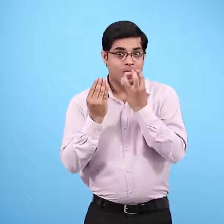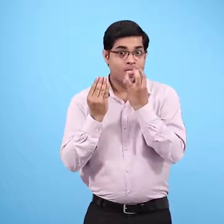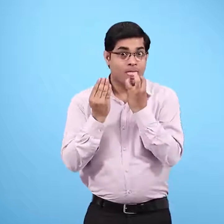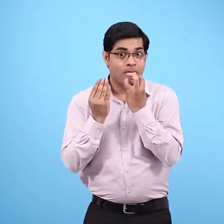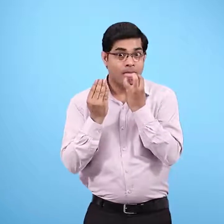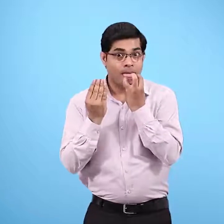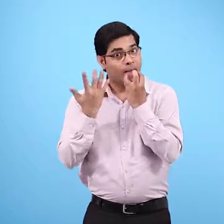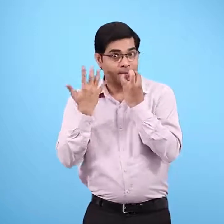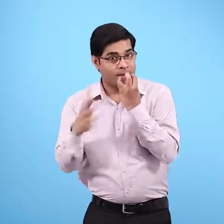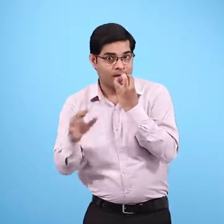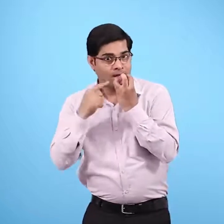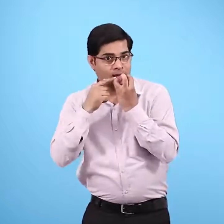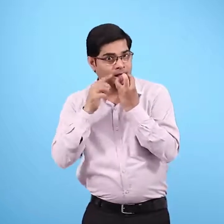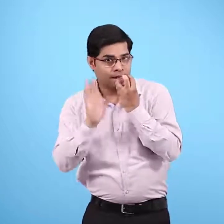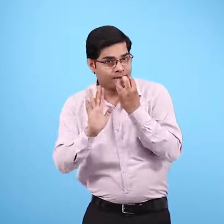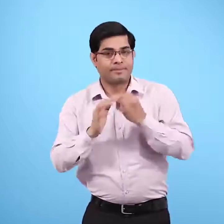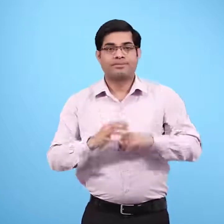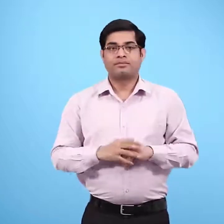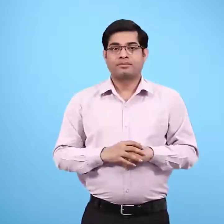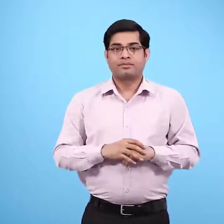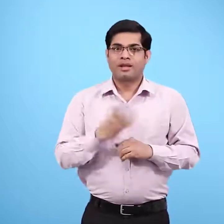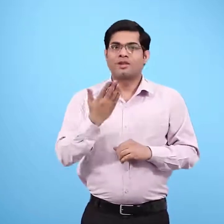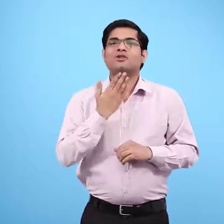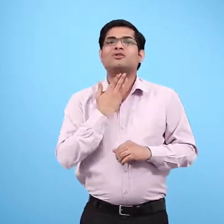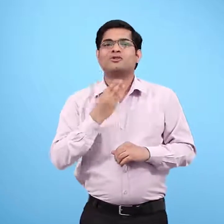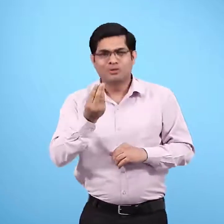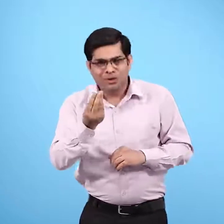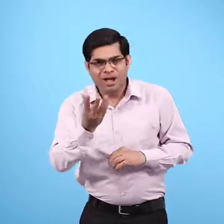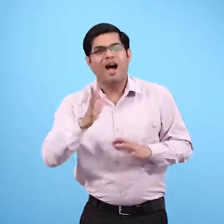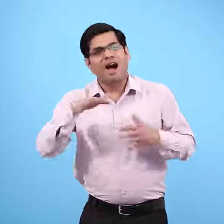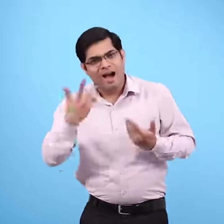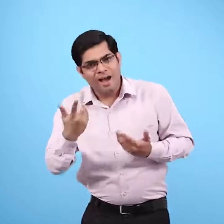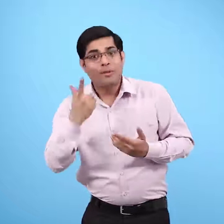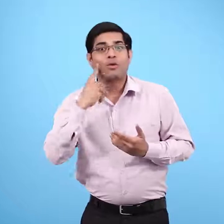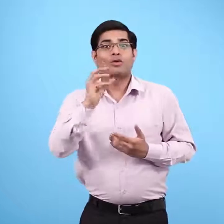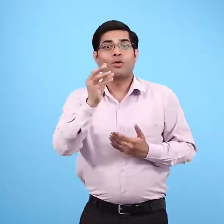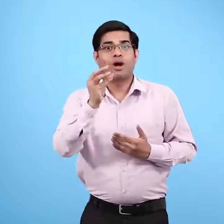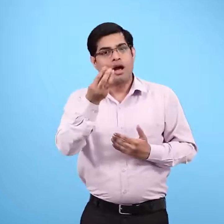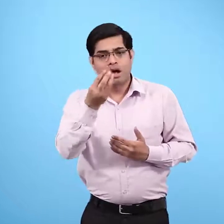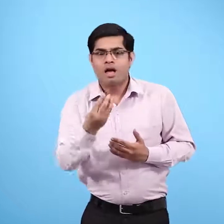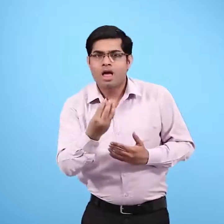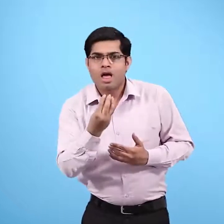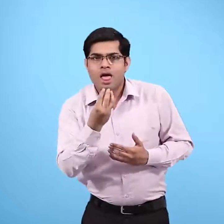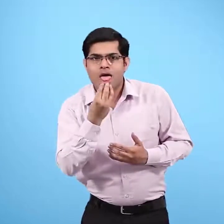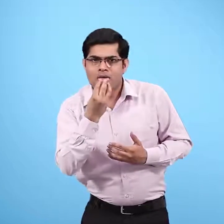ताकि वह सूखा हो जाए अब वहाँ चीनी के कुछ दाने या शक्कर रखो